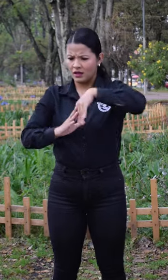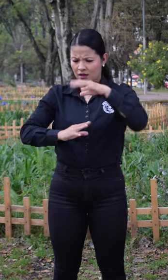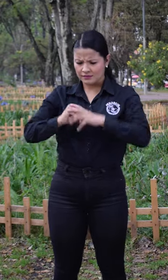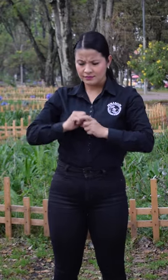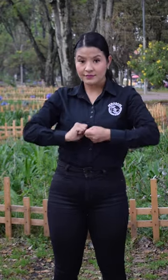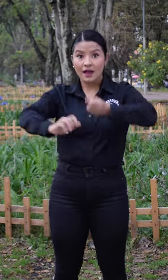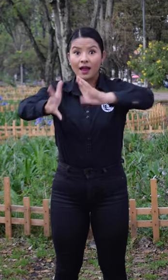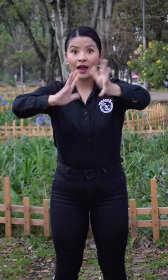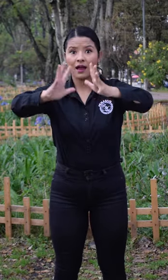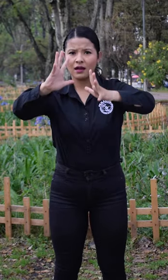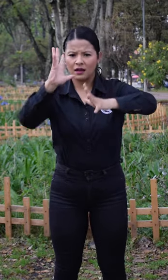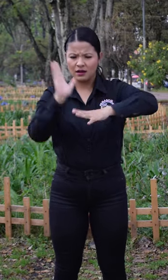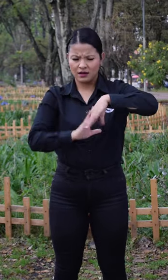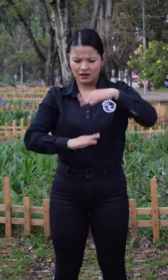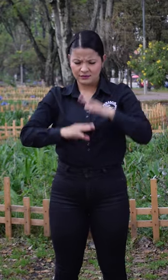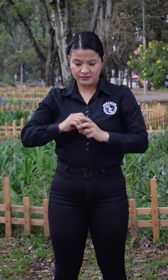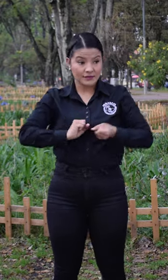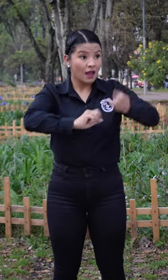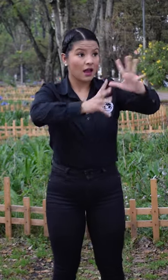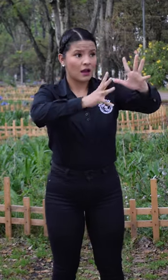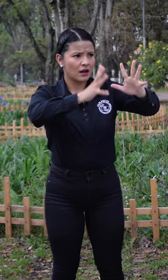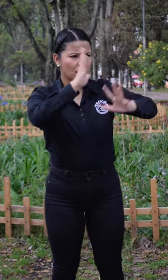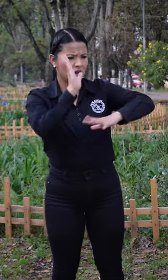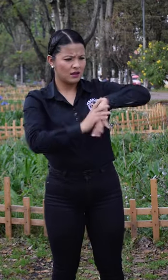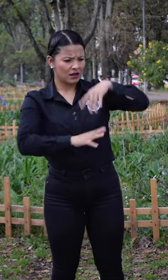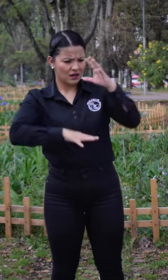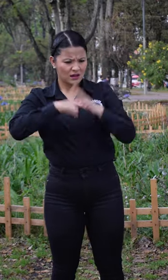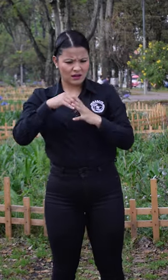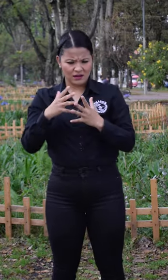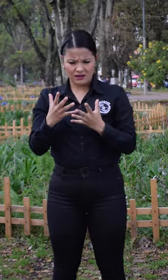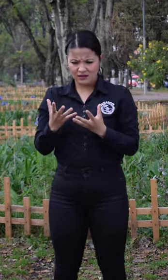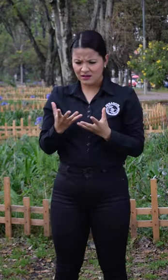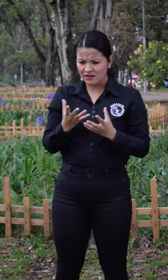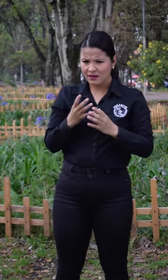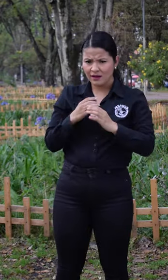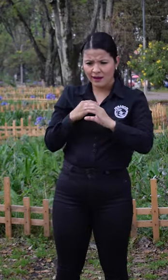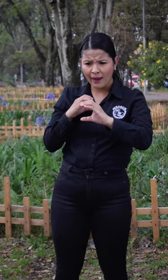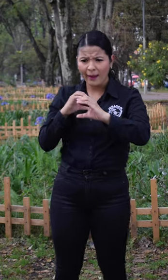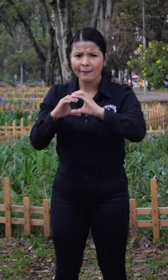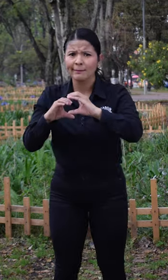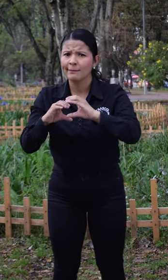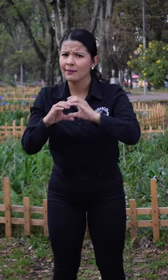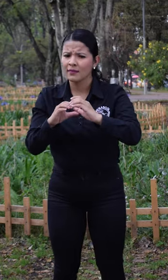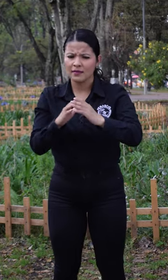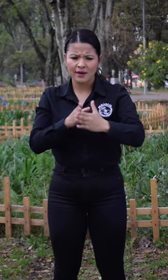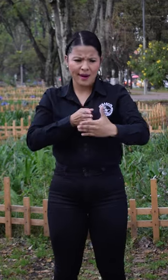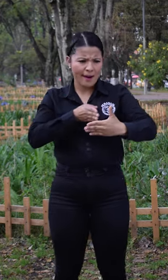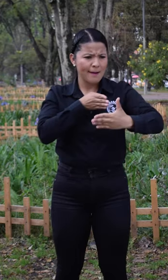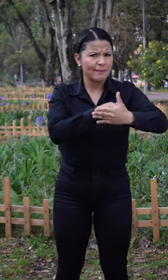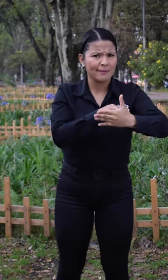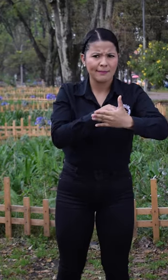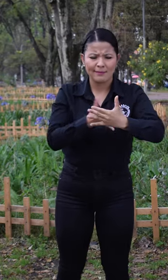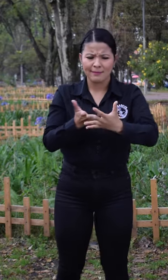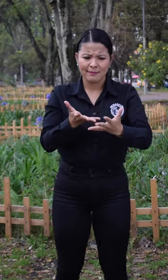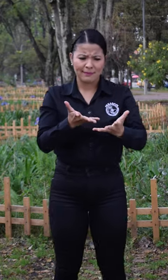Silenciados en múltiples ocasiones, sin poder comunicarnos, con barreras,